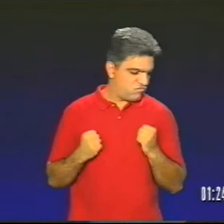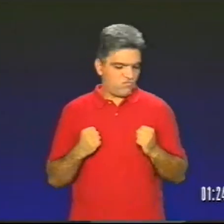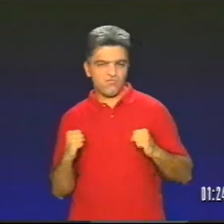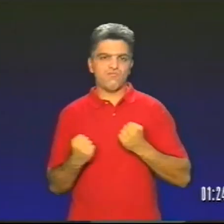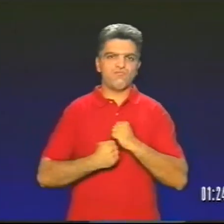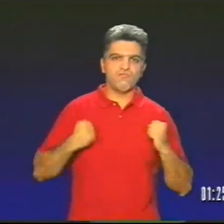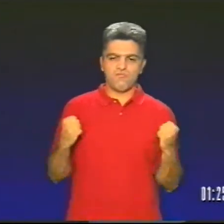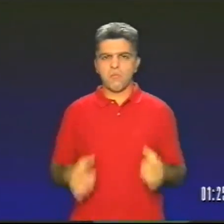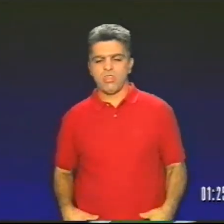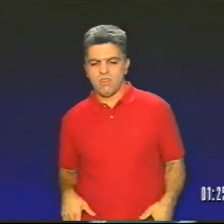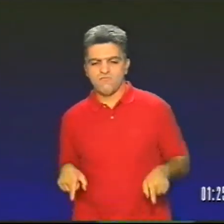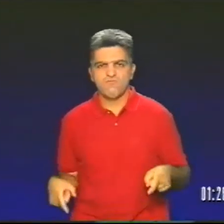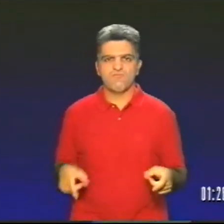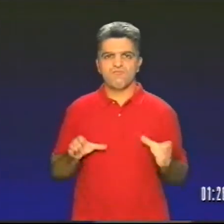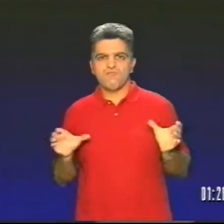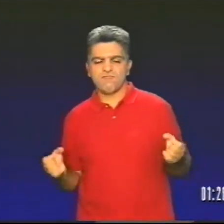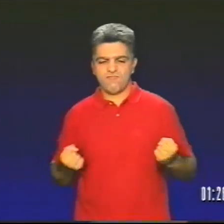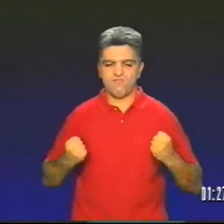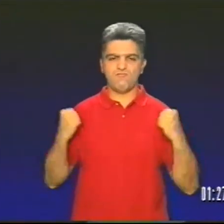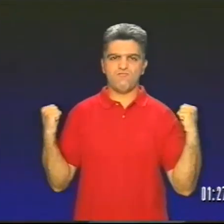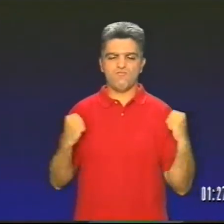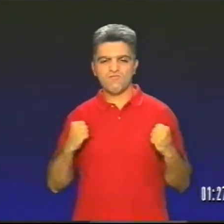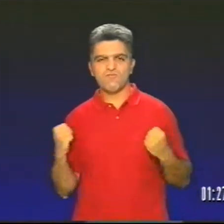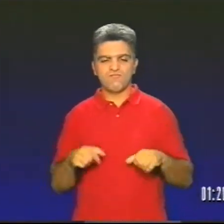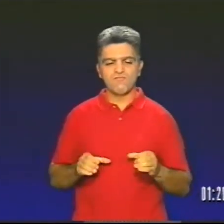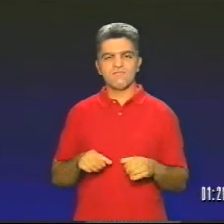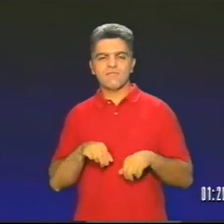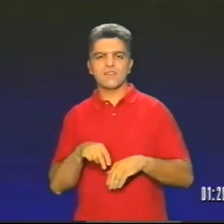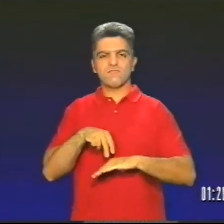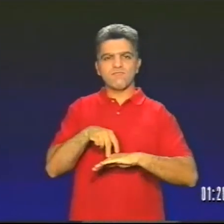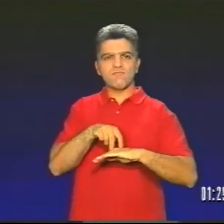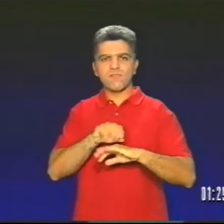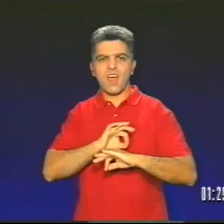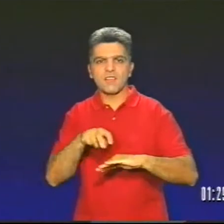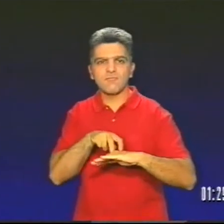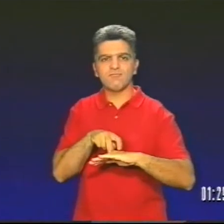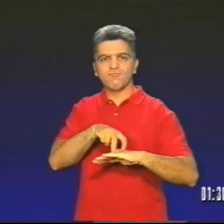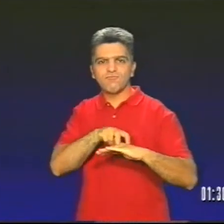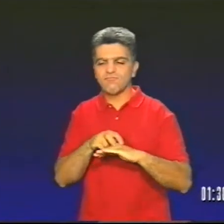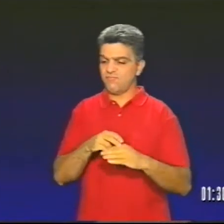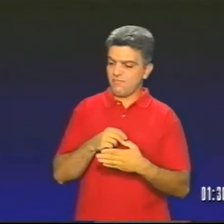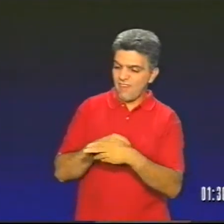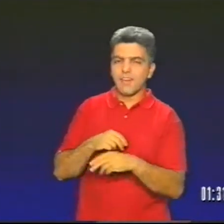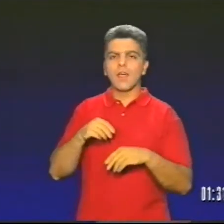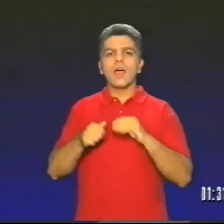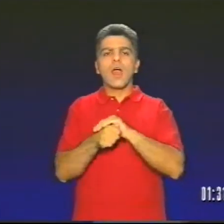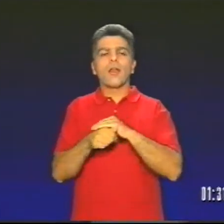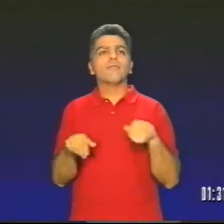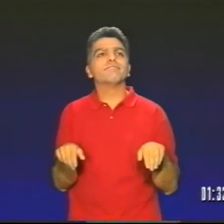Λαγός λοιπόν, είχε στηθεί, ήταν έτοιμος να τρέξει Έκανε την προσθέρμανσή του, πολύ δυνατός Και ήταν έτοιμος